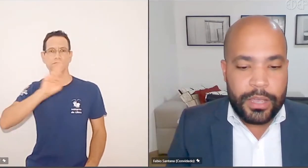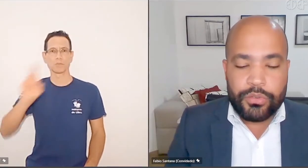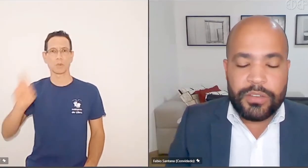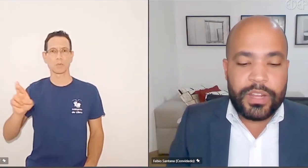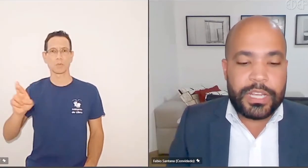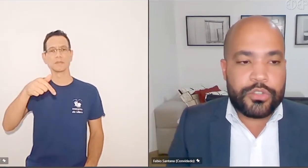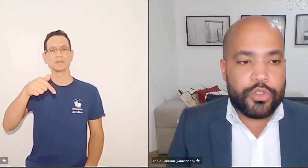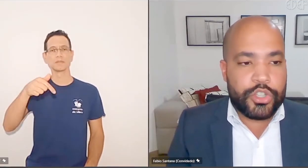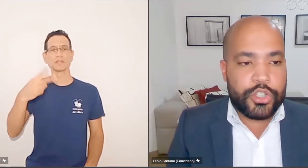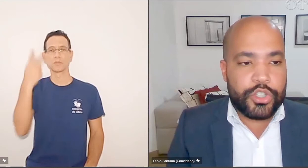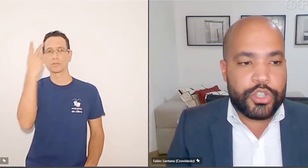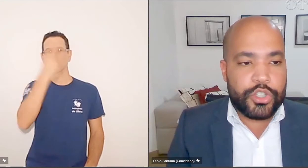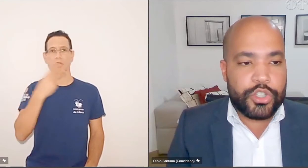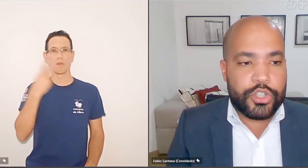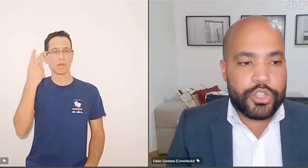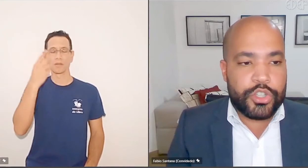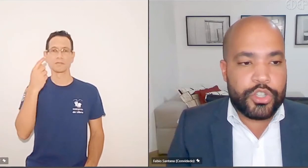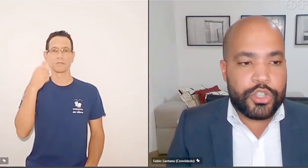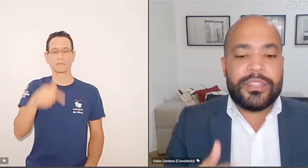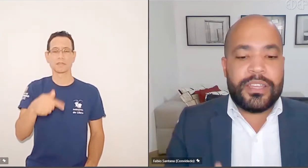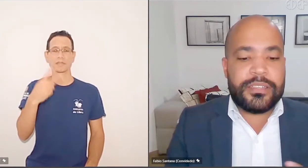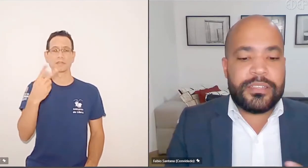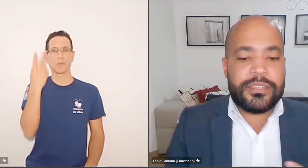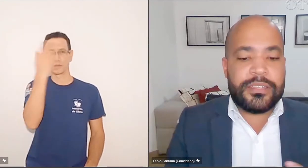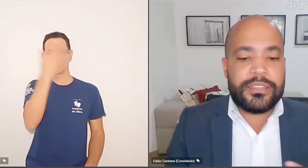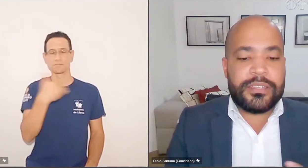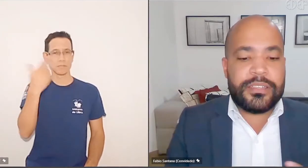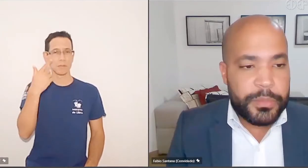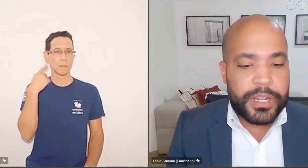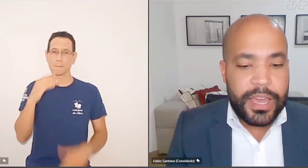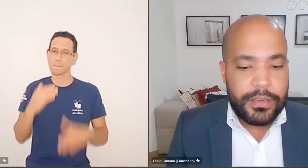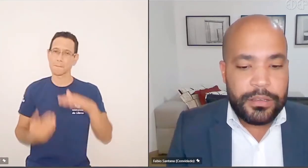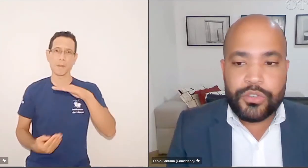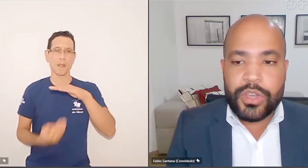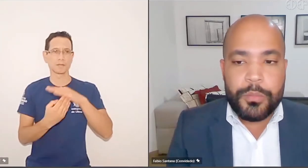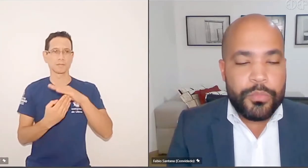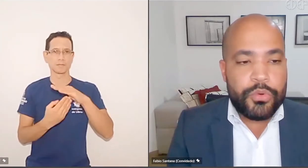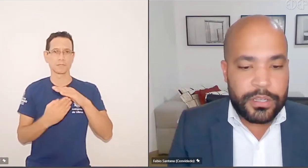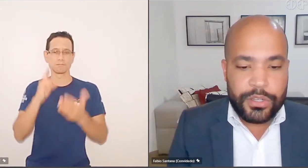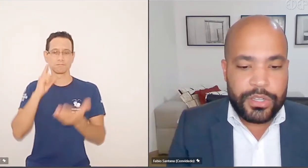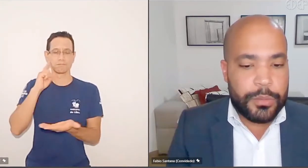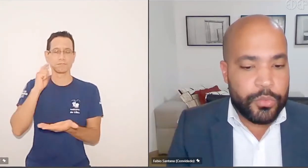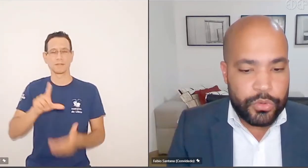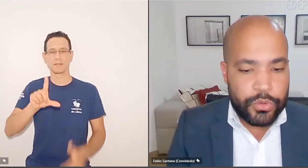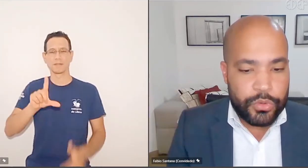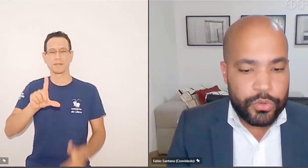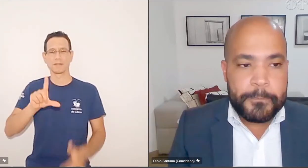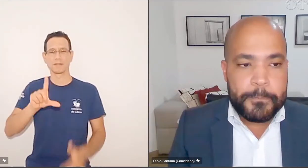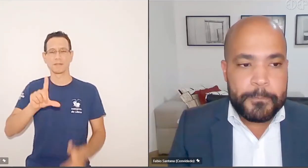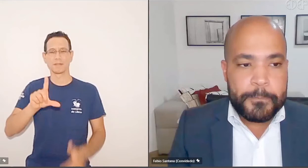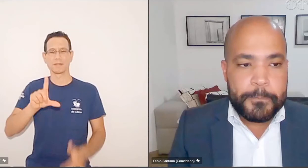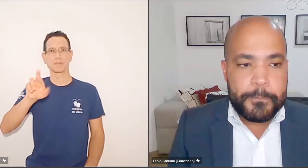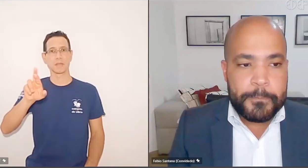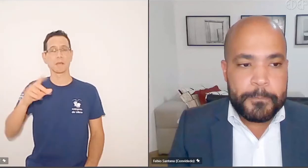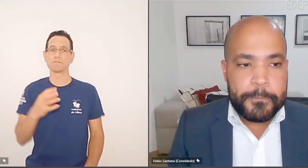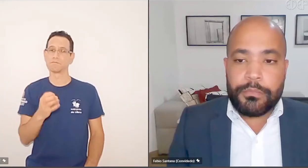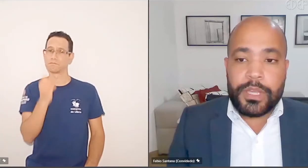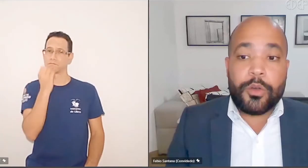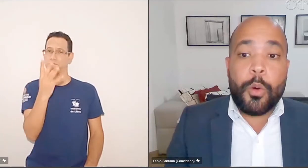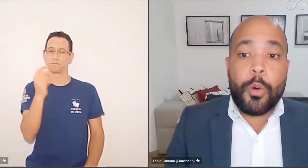pareceres técnicos, avaliações sobre aquele pedido e depois decidem sobre o pedido liminar, isso é muito interessante, isso é muito salutar,